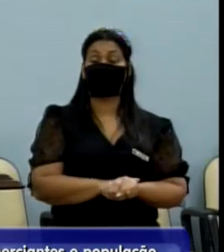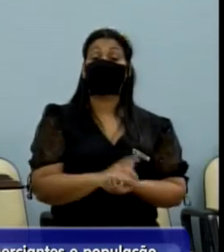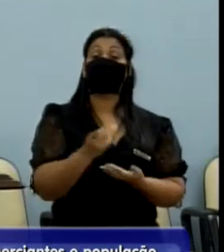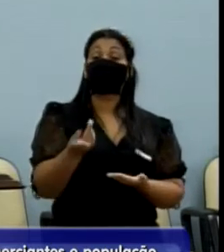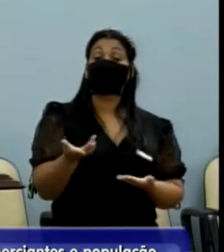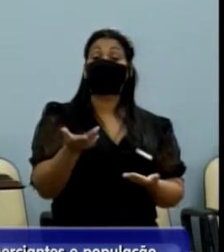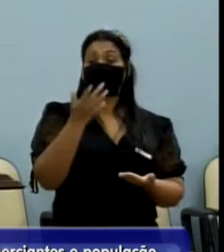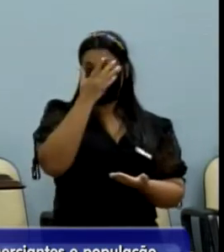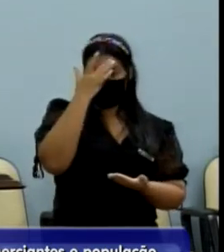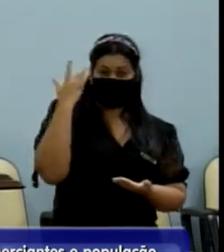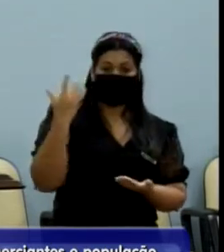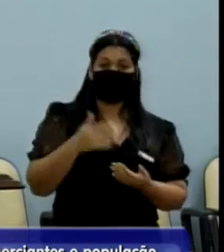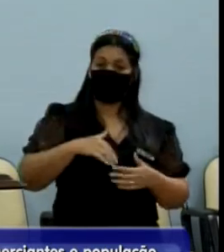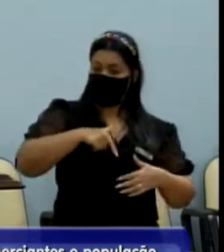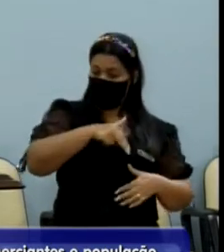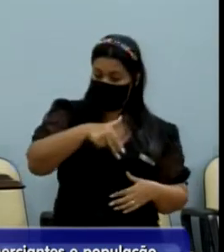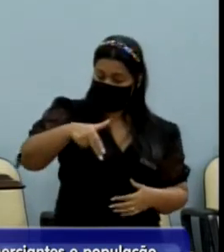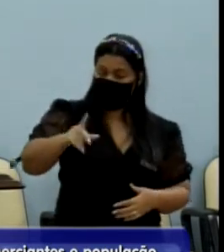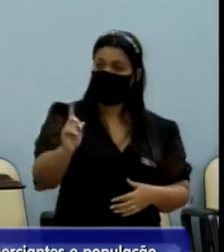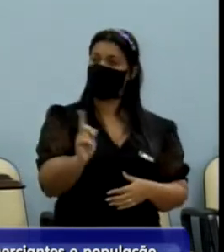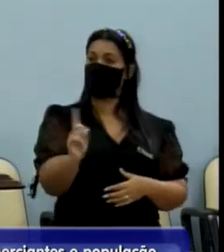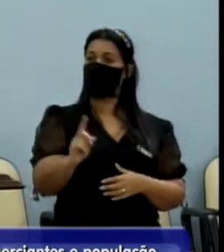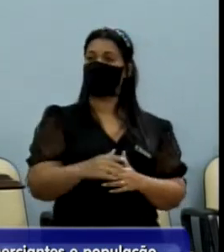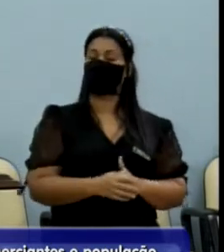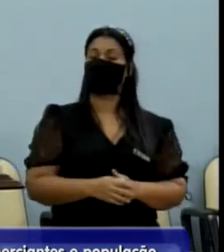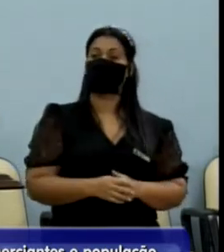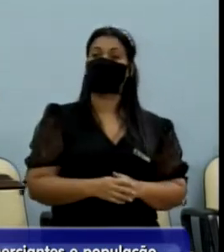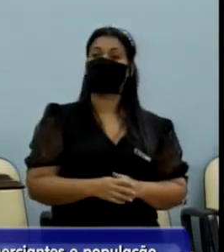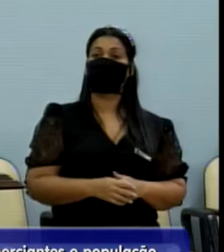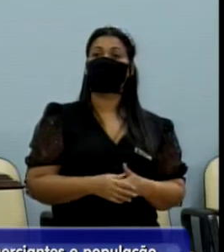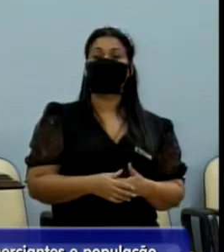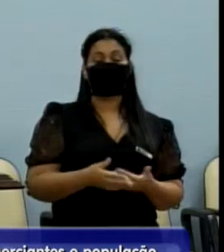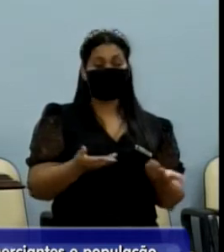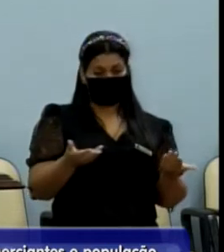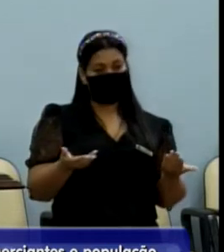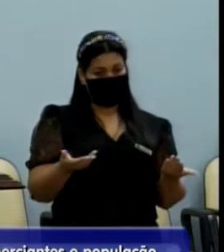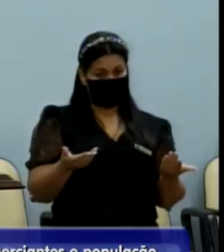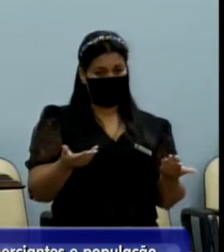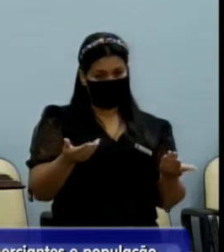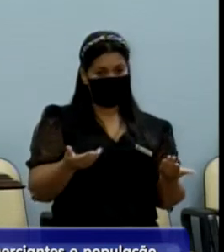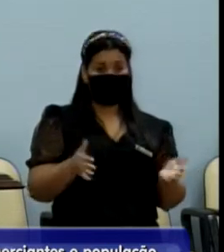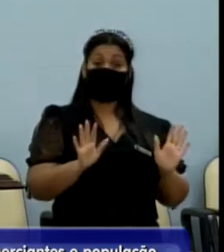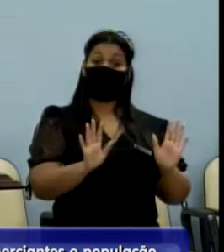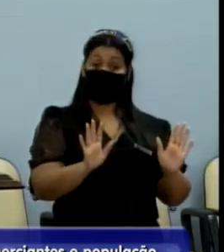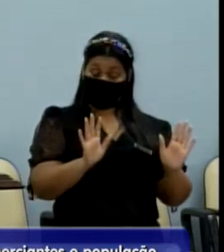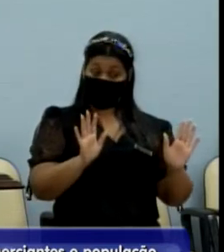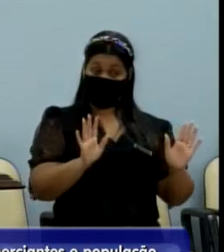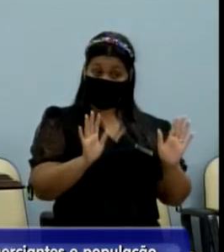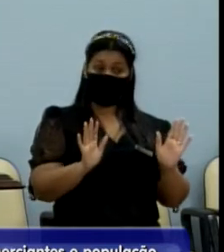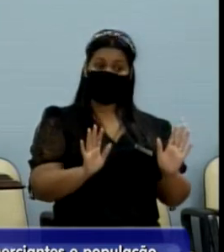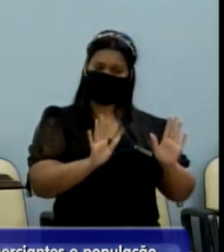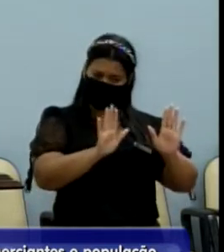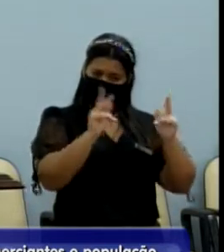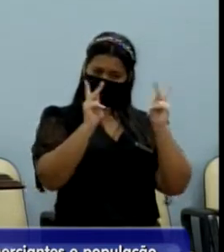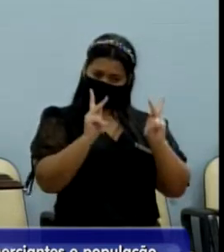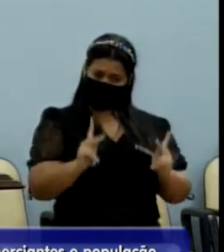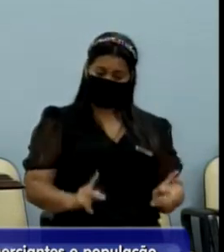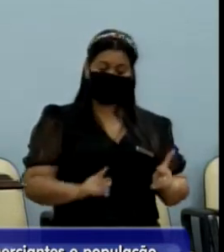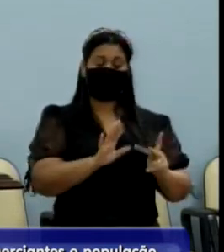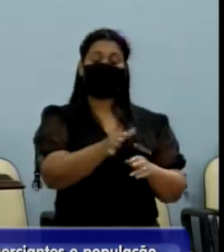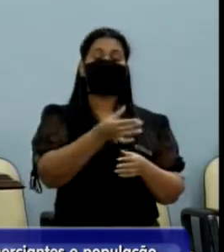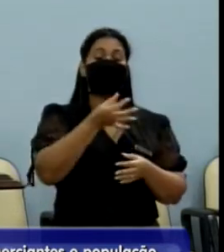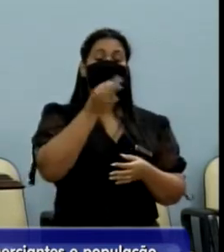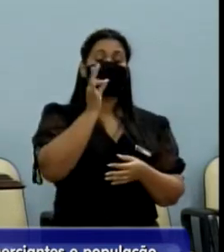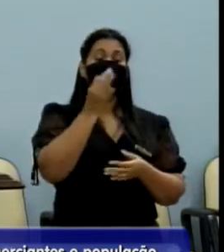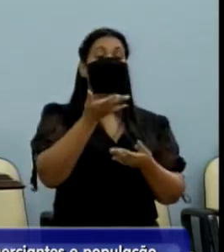Que os munícipes estão passando para mim, eu não estou indo atrás, não, tá? Então, senhor, fica um pouquinho mais zen aí, dá uns xaropinhos